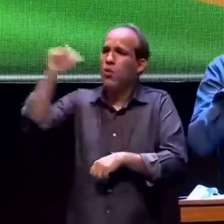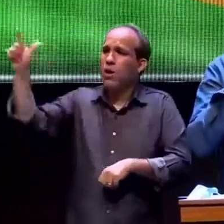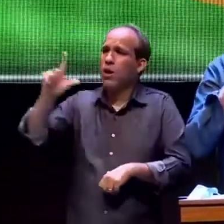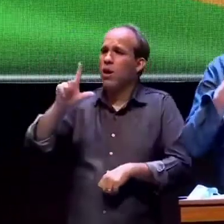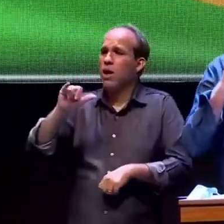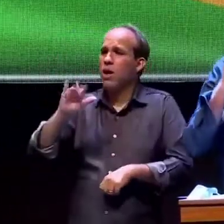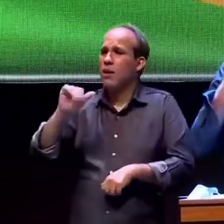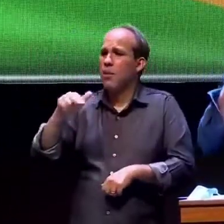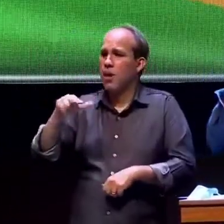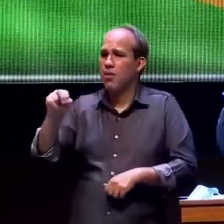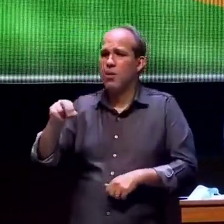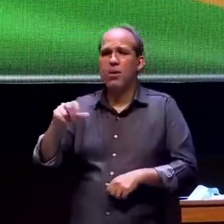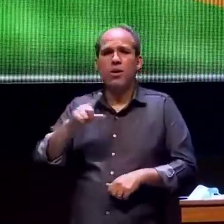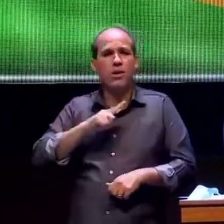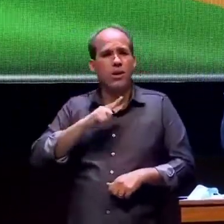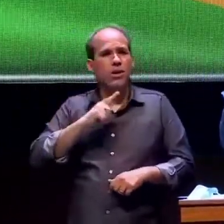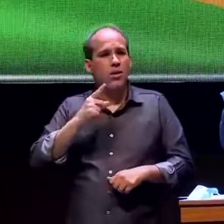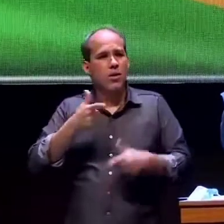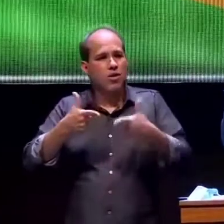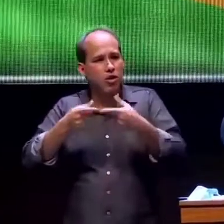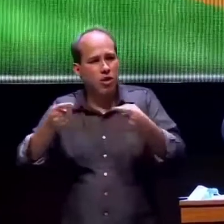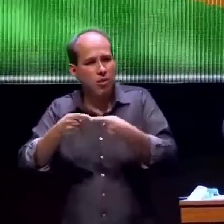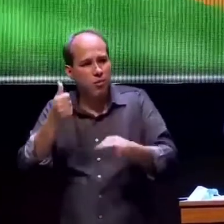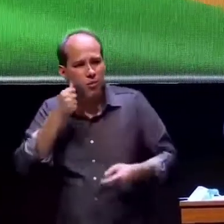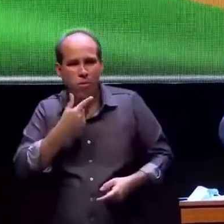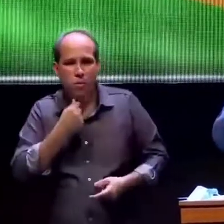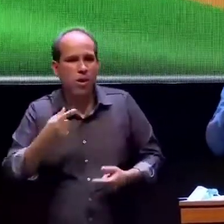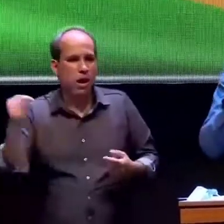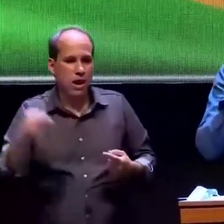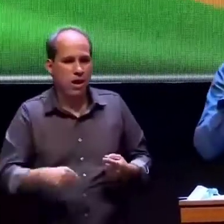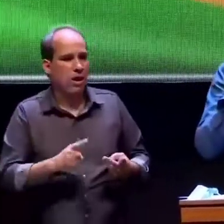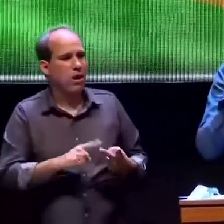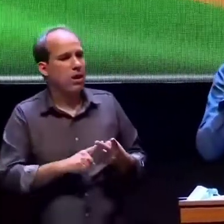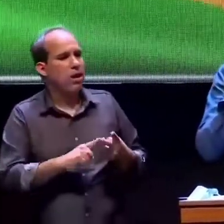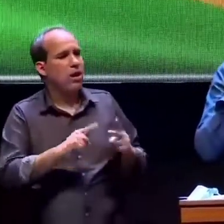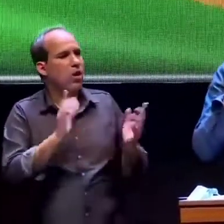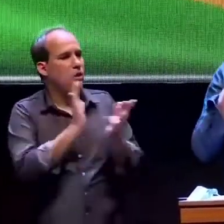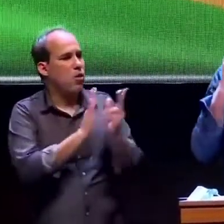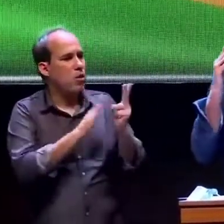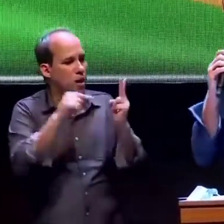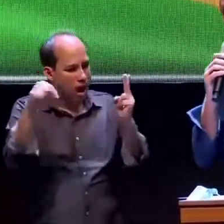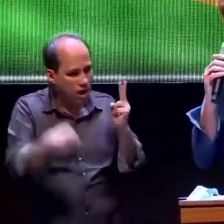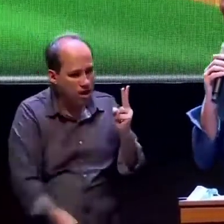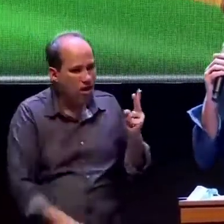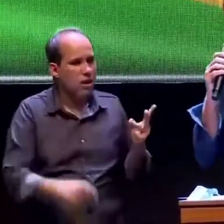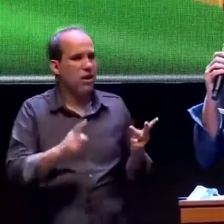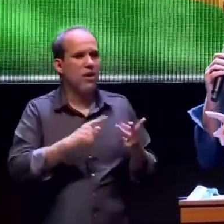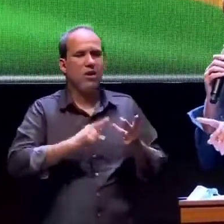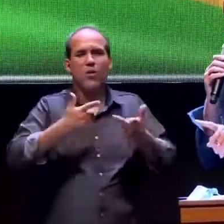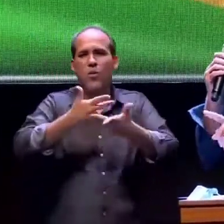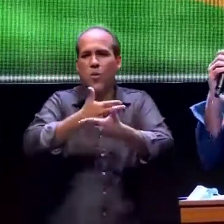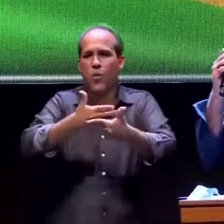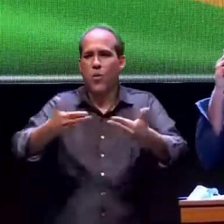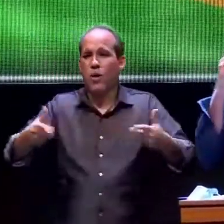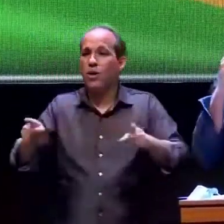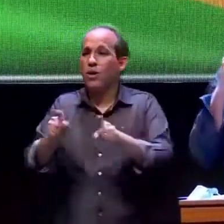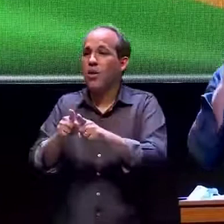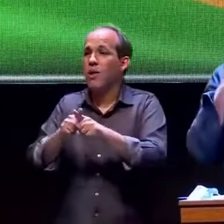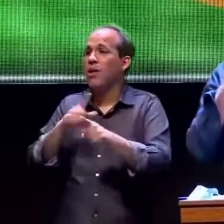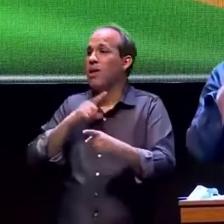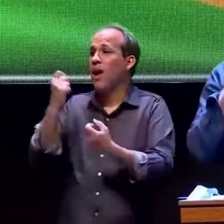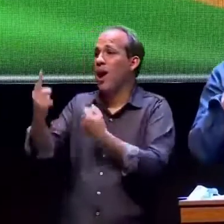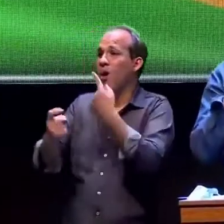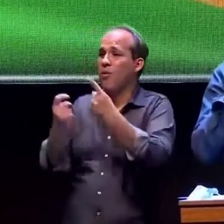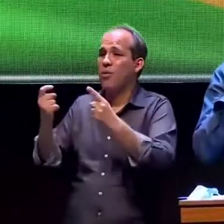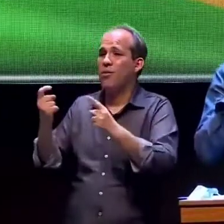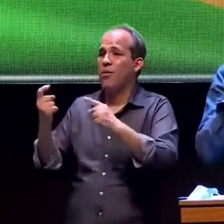colônias japonesas do mundo temos ucranianos a contra gosto estão chegando os